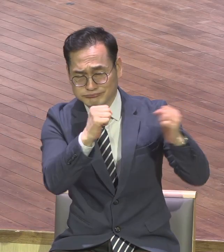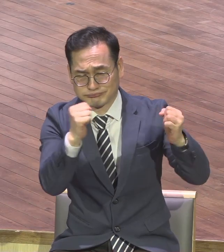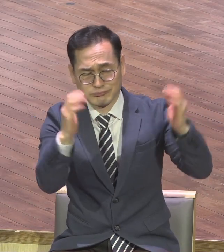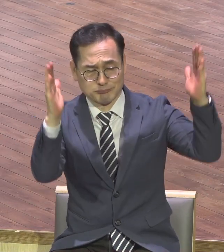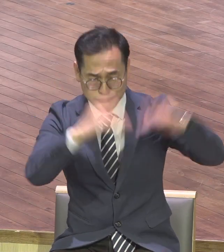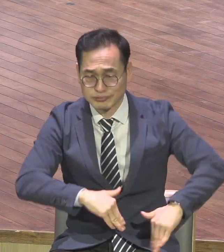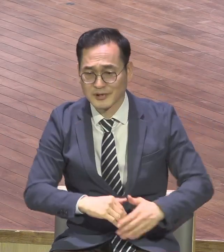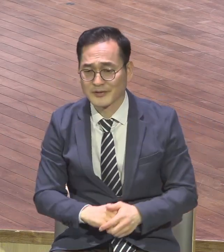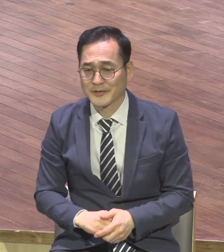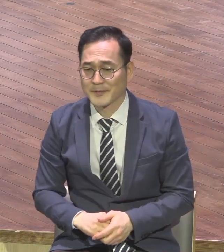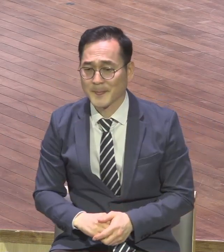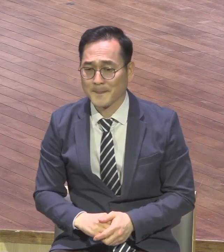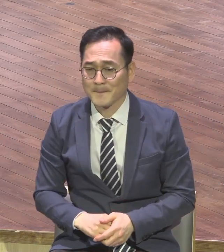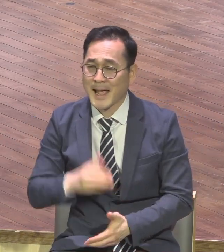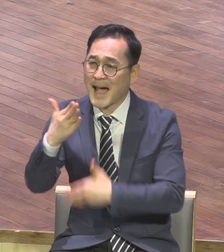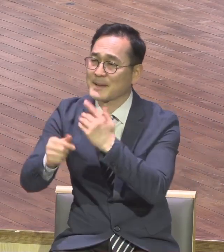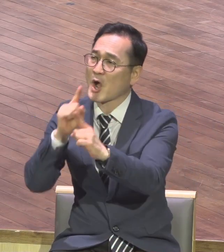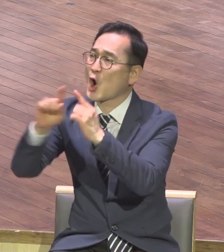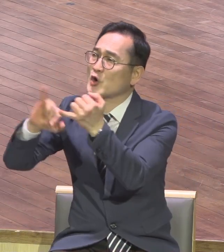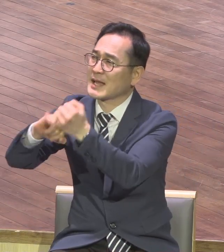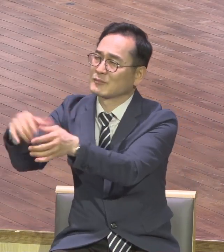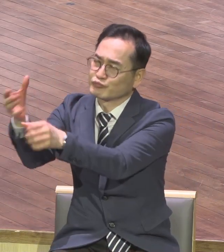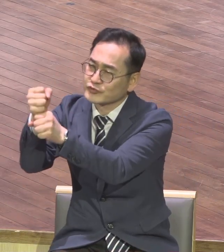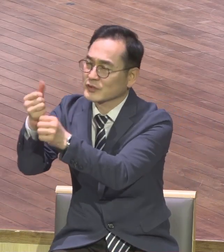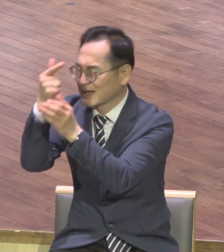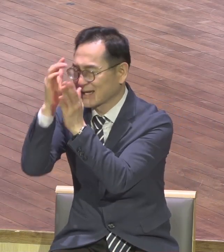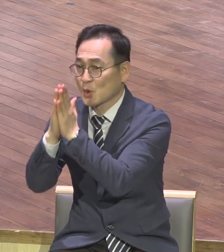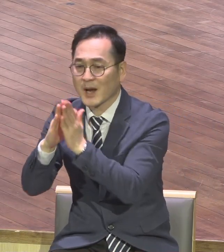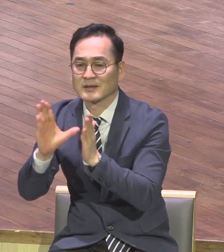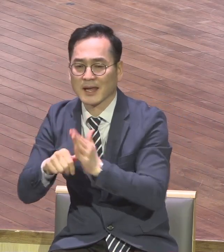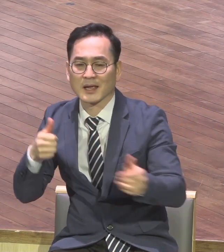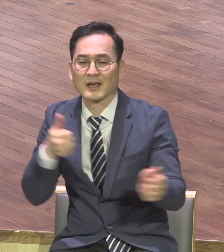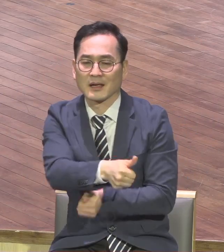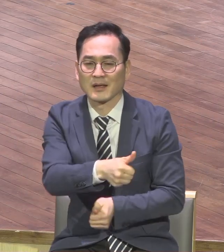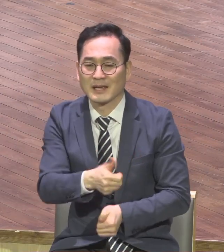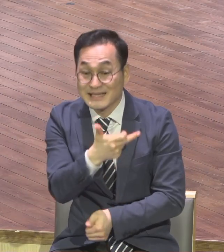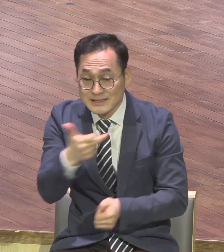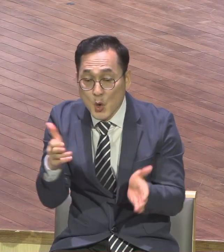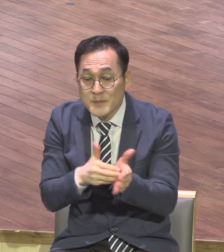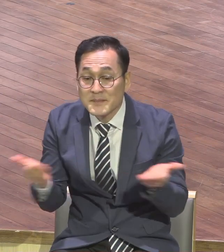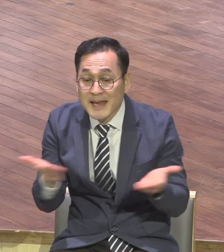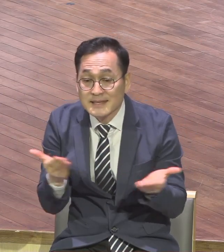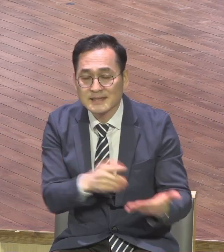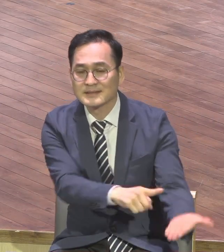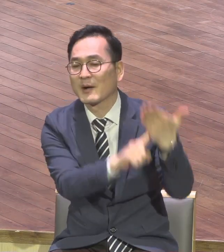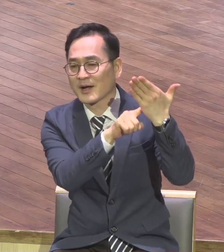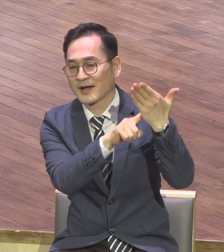언약을 붙잡고 기도하고 나갔을 때 크고 은밀한 일을 내가 네게 보여주겠다